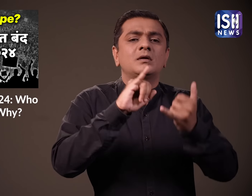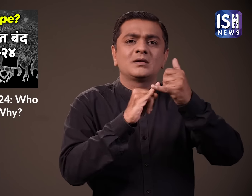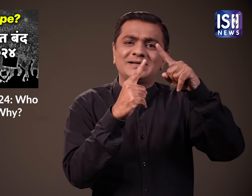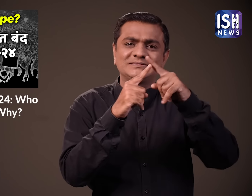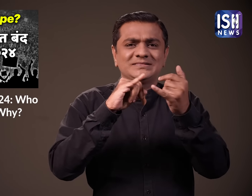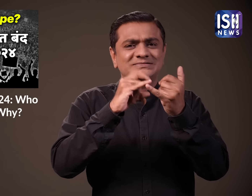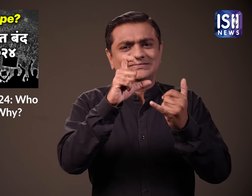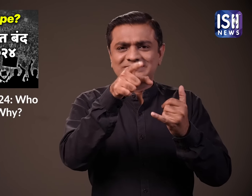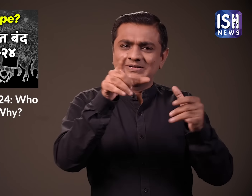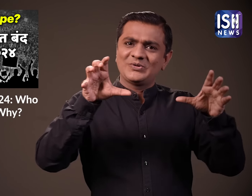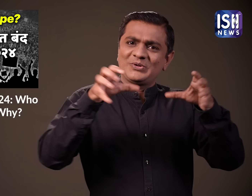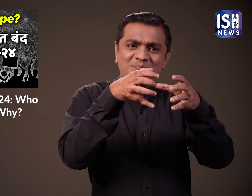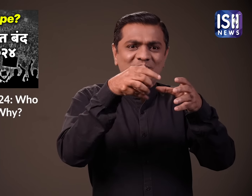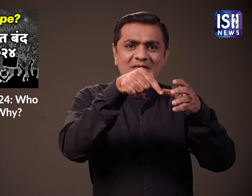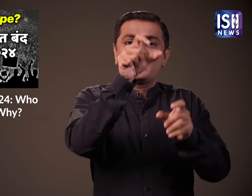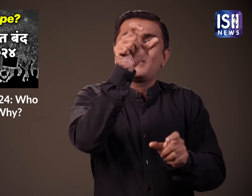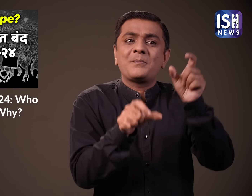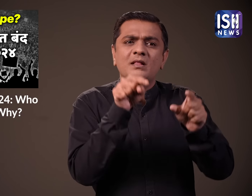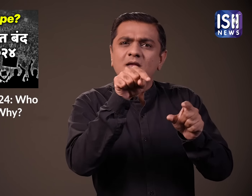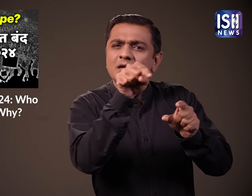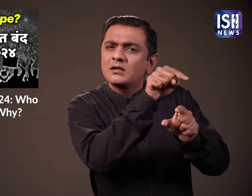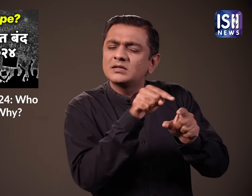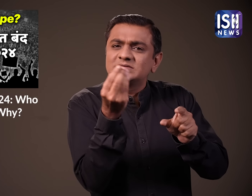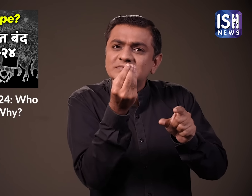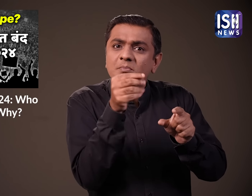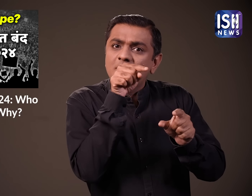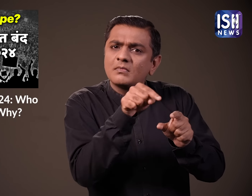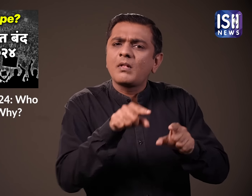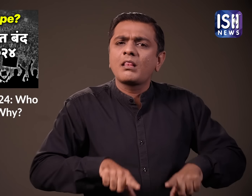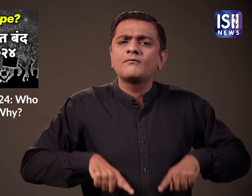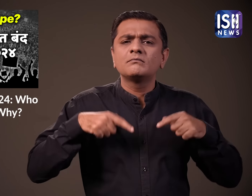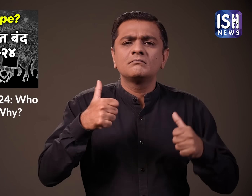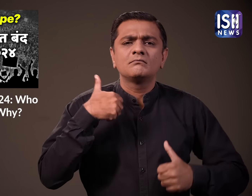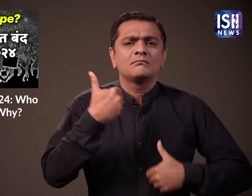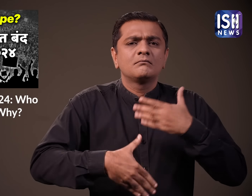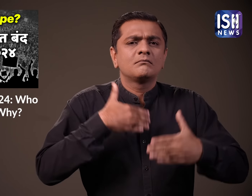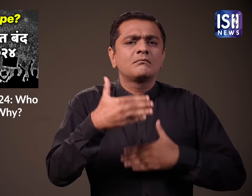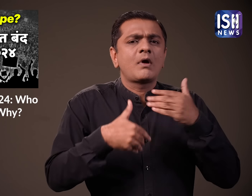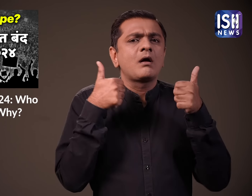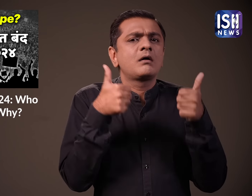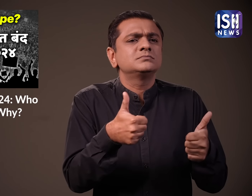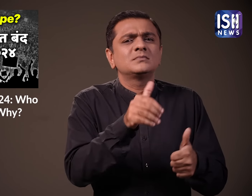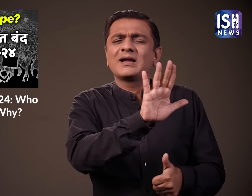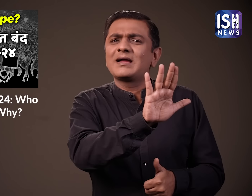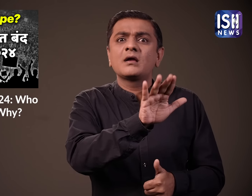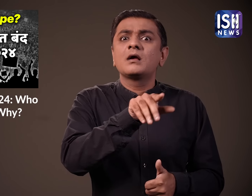SC-ST कोटा से क्रीमी लेयर को बाहर करने और